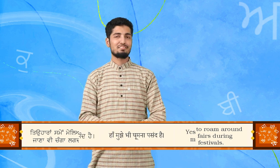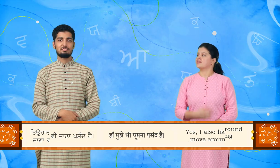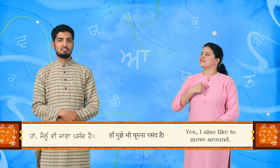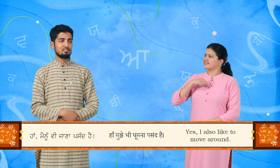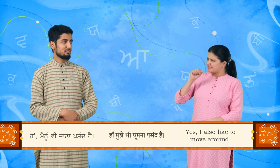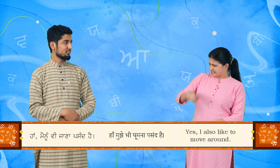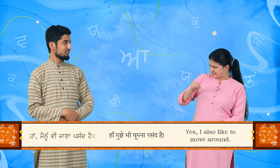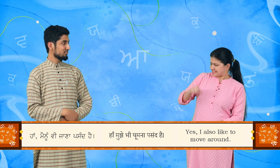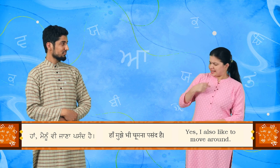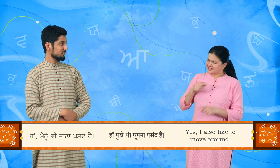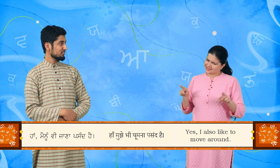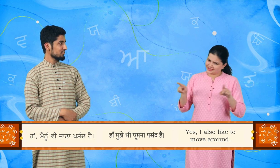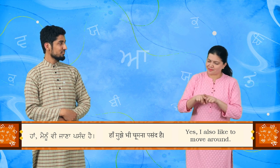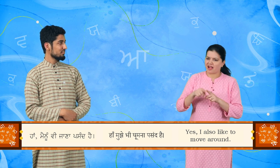हाँ, मैंनू भी जाना पसंद है.